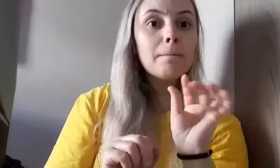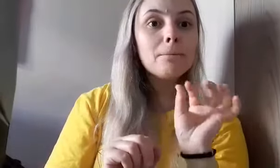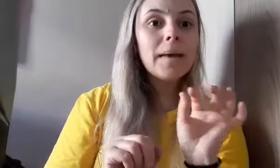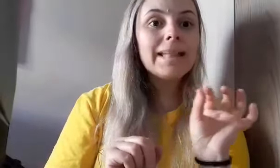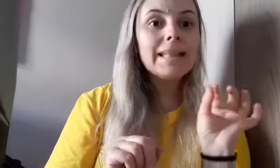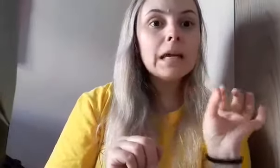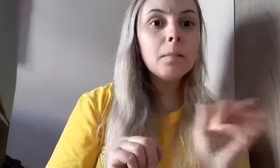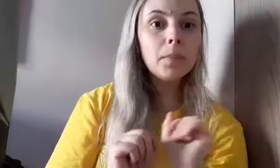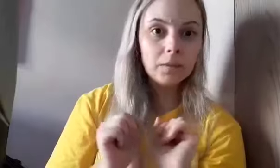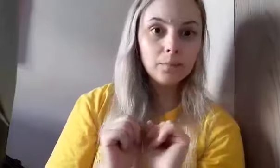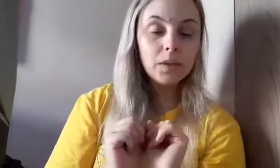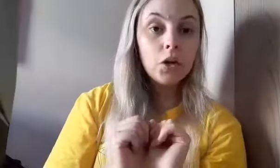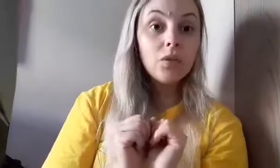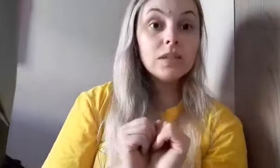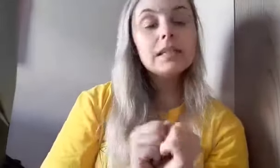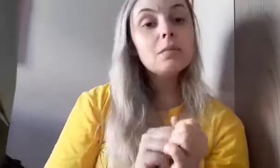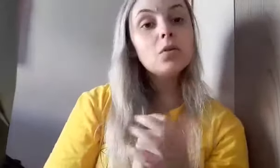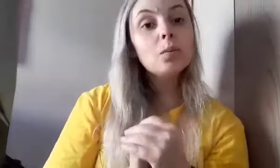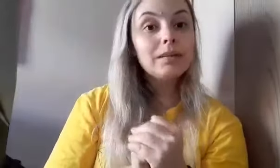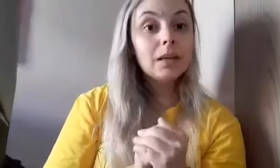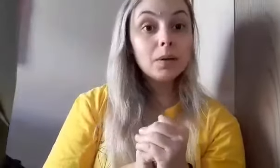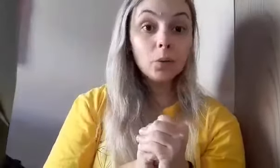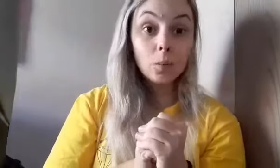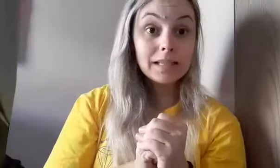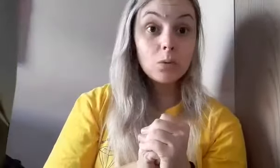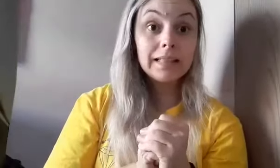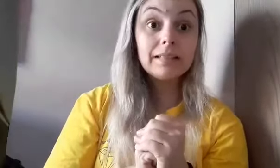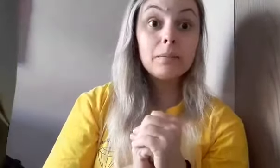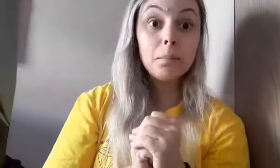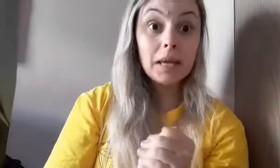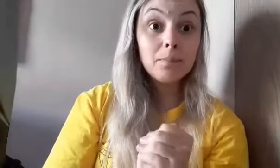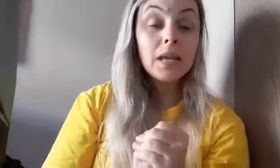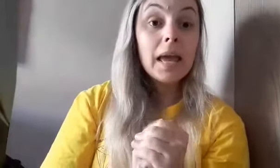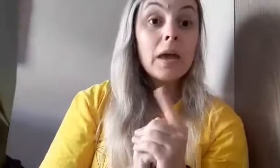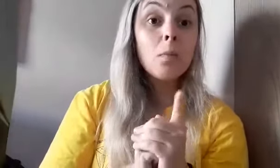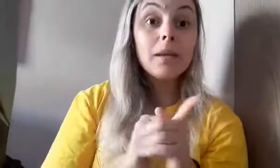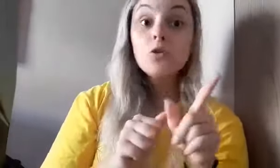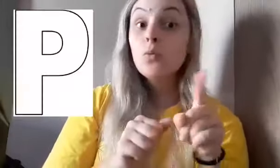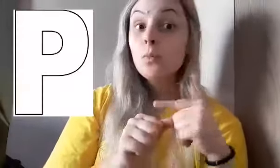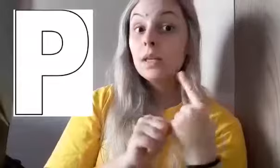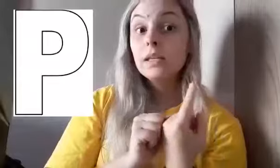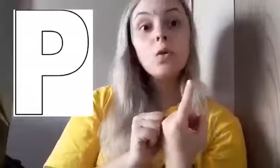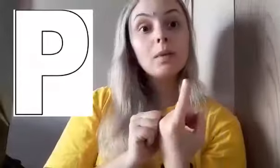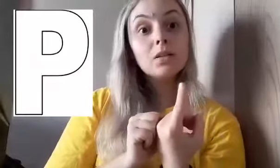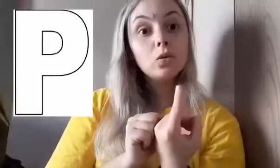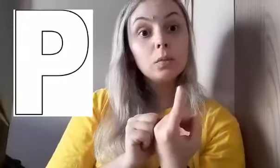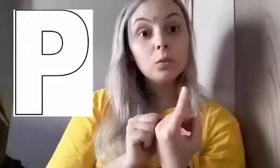Peter Pan. Você sabia que o Peter Pan começa com a letra P? É o mesmo P que começa o nome do